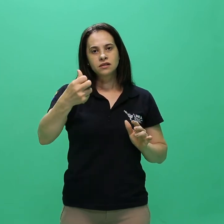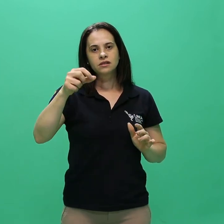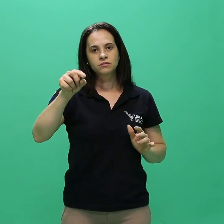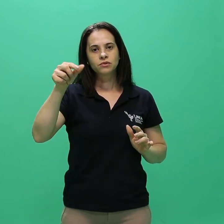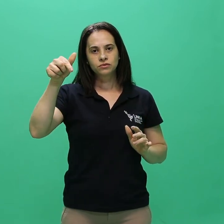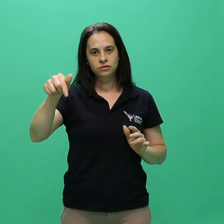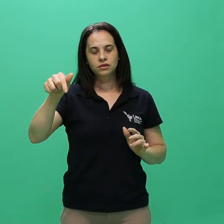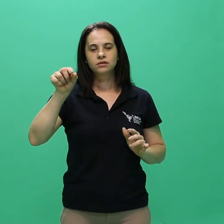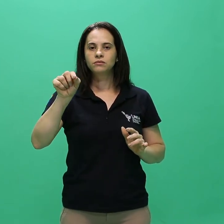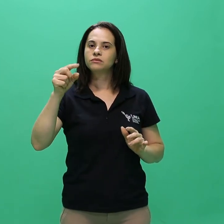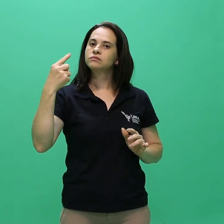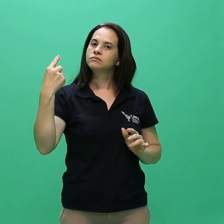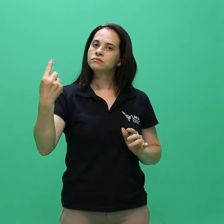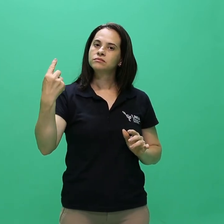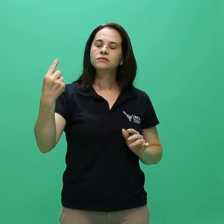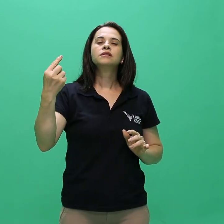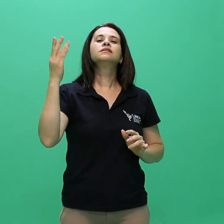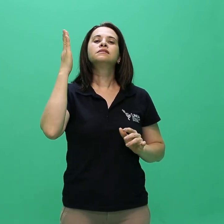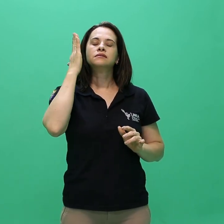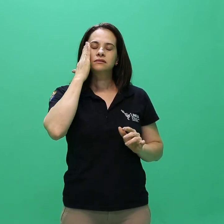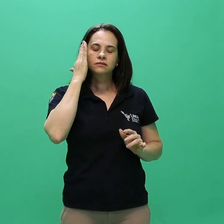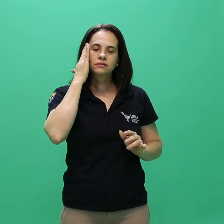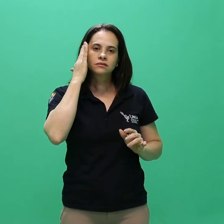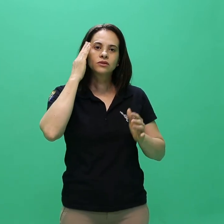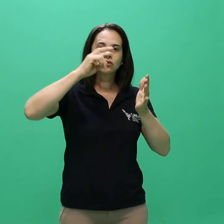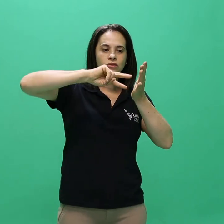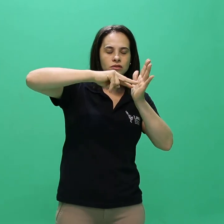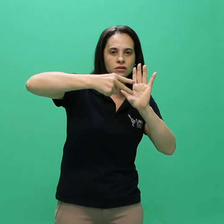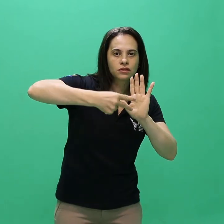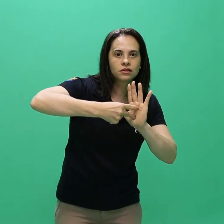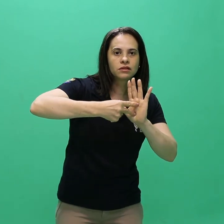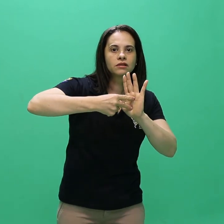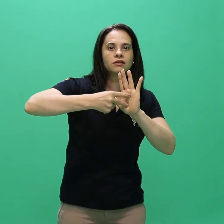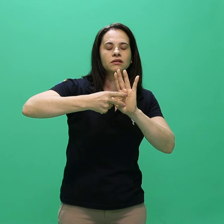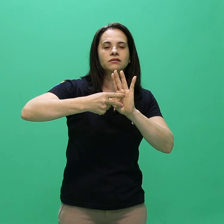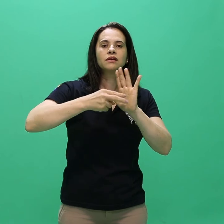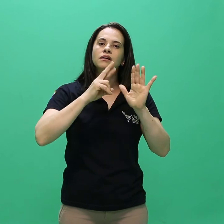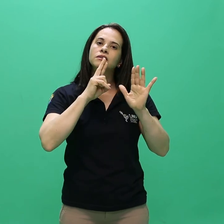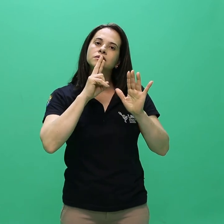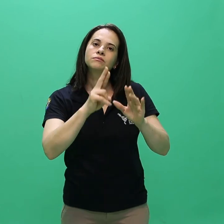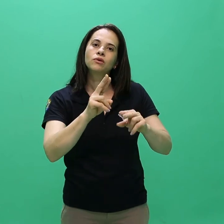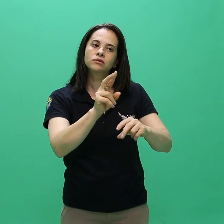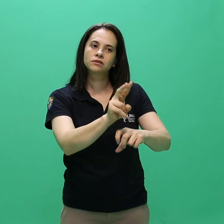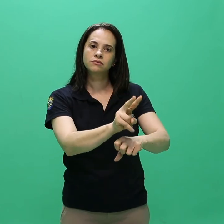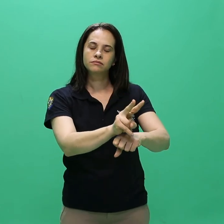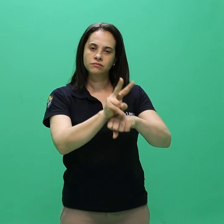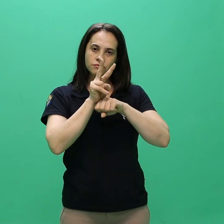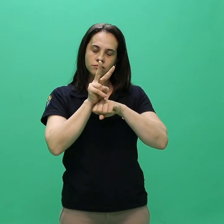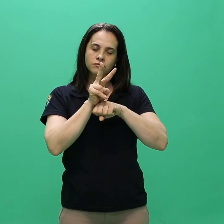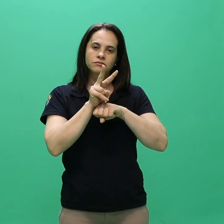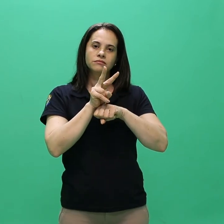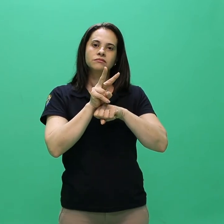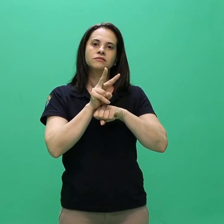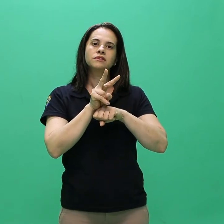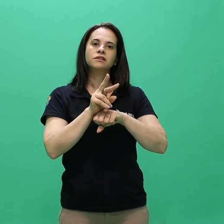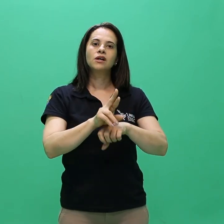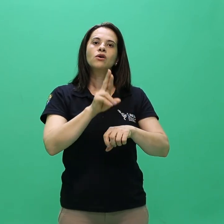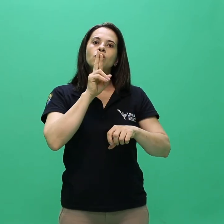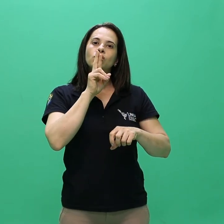6.7 6.7 Entende-se por resultado preliminar o resultado do